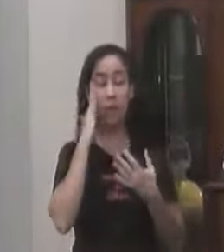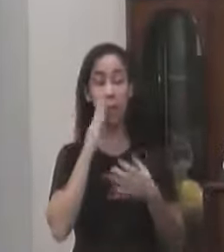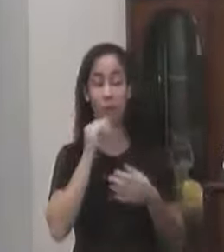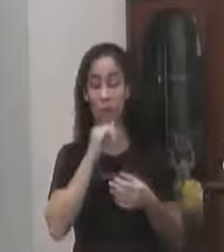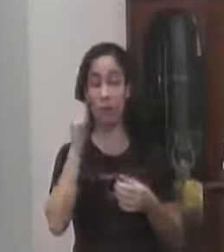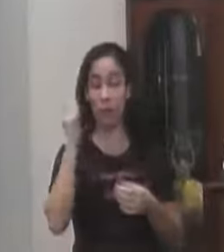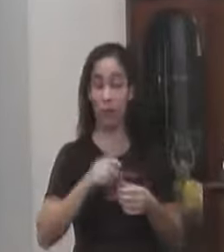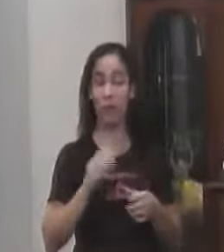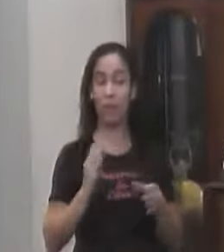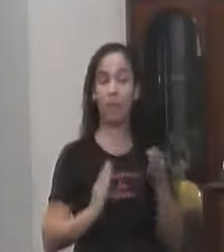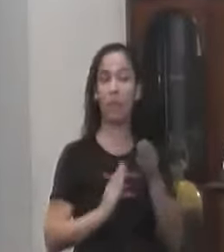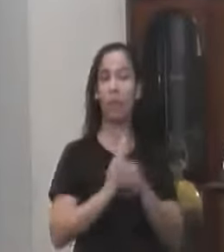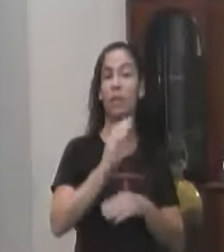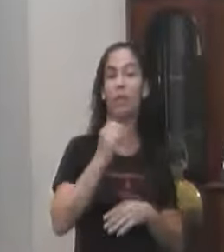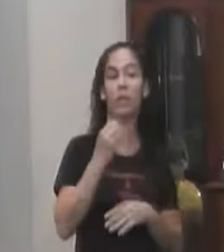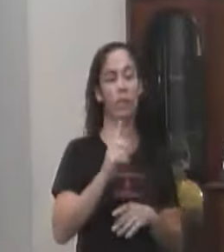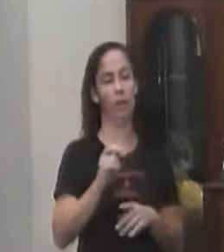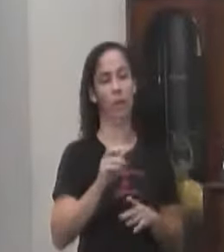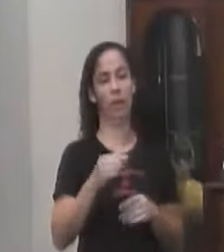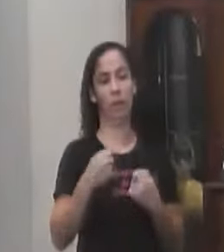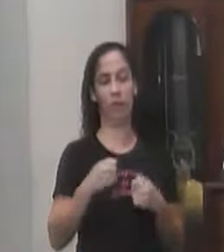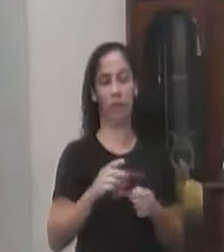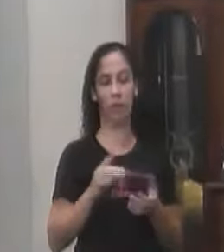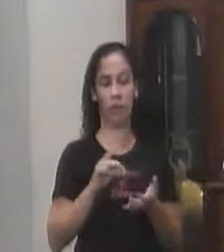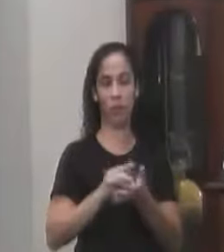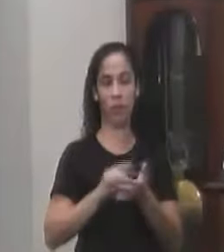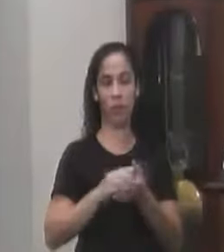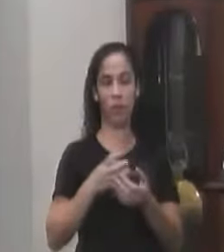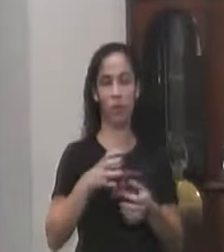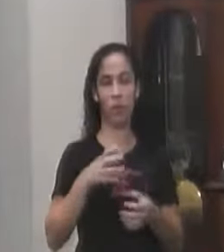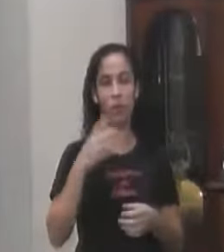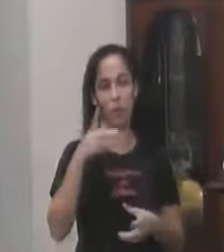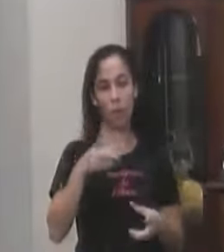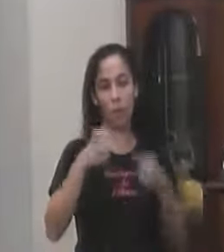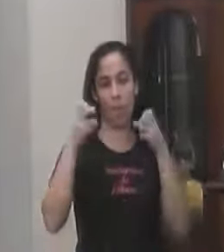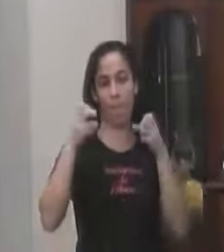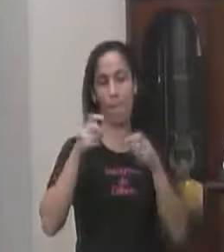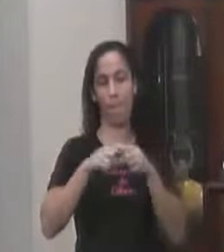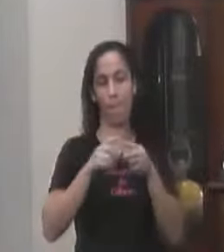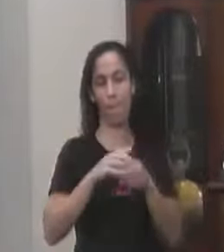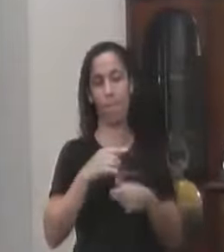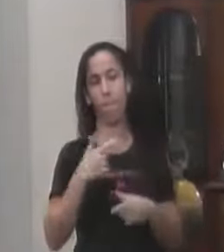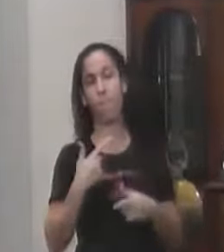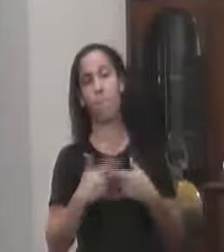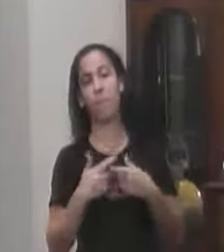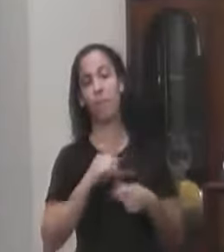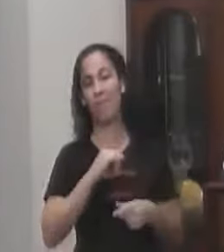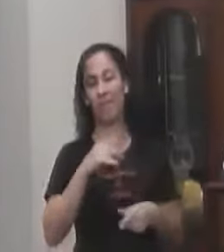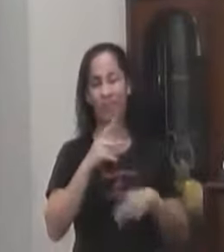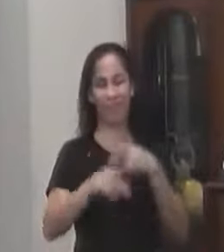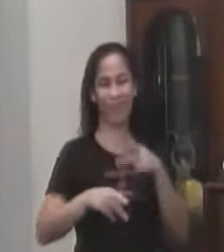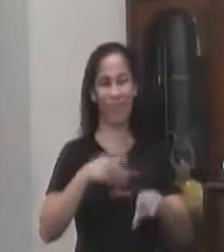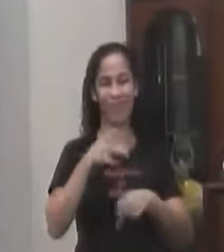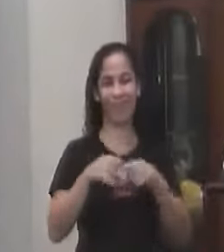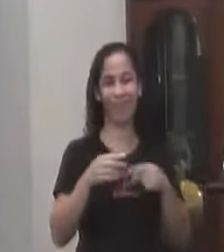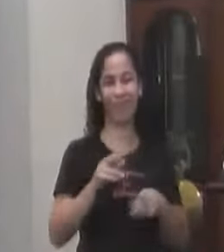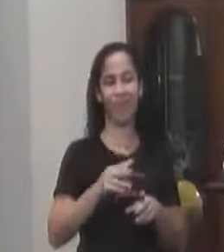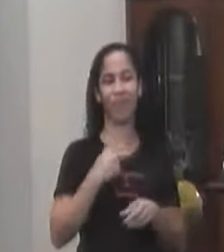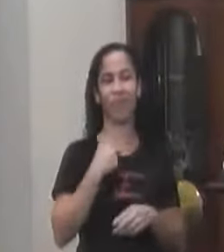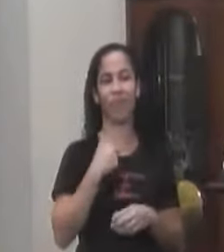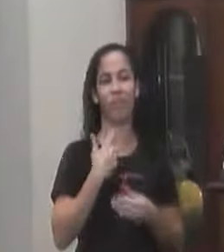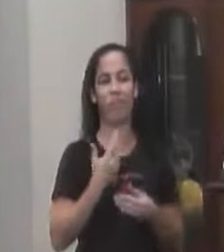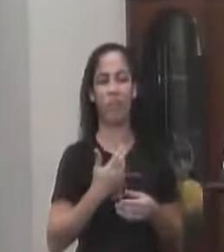Esses Ingredientes Se não Se não A população Não vai